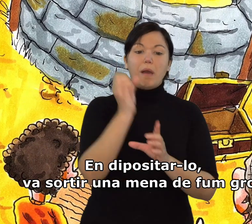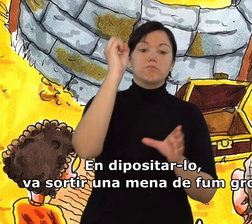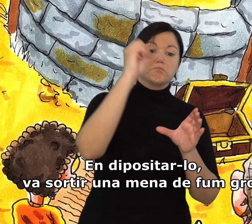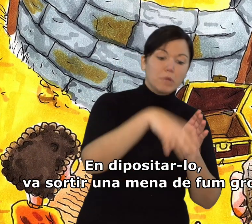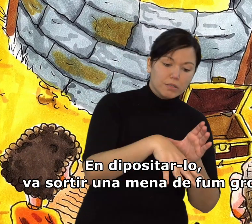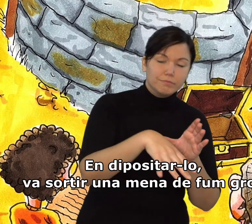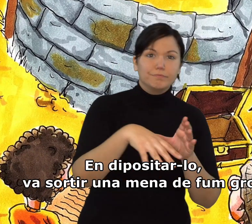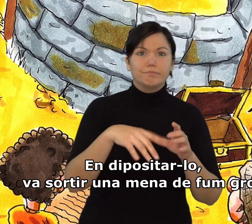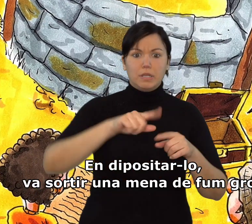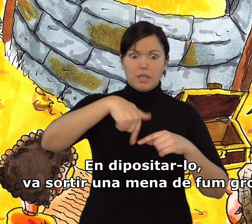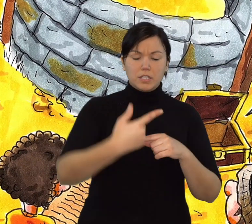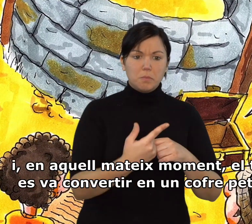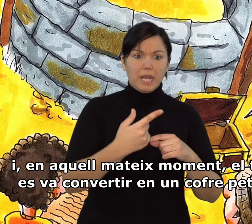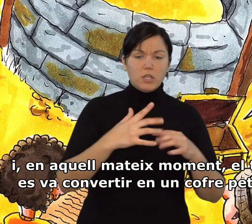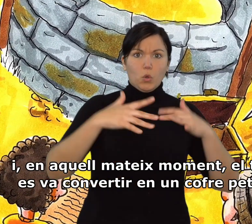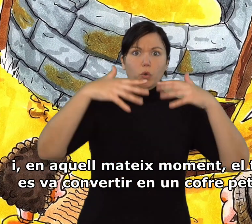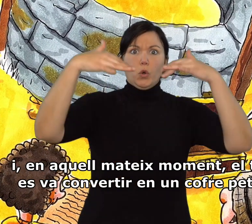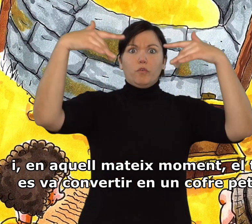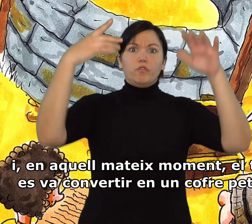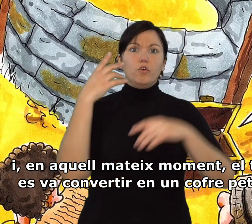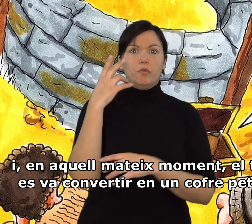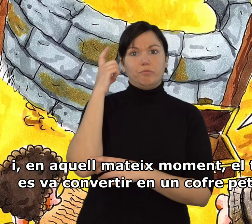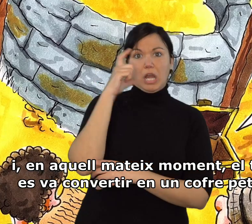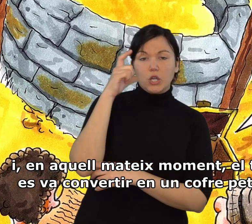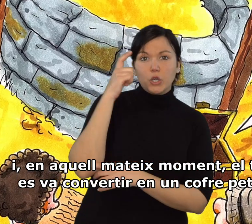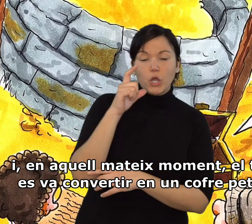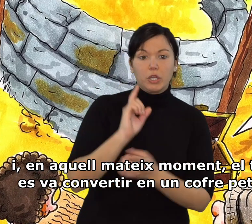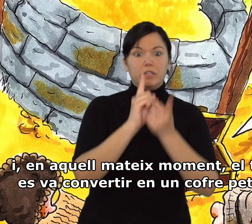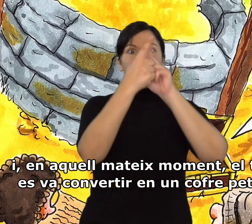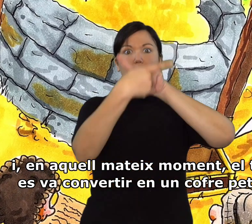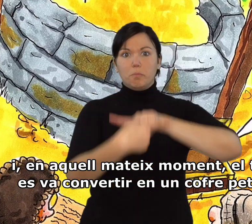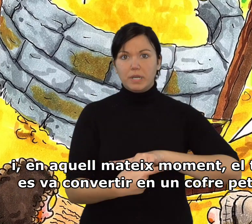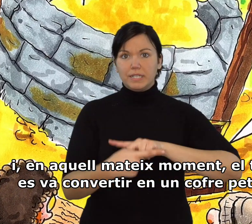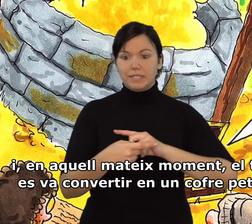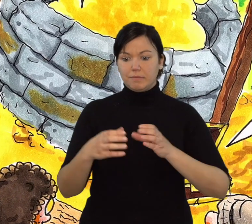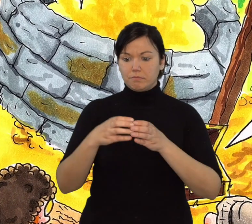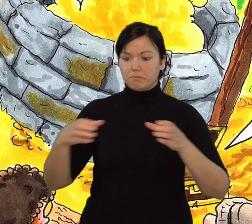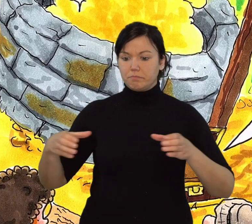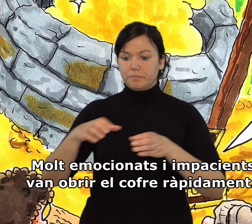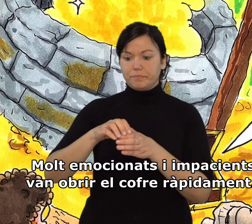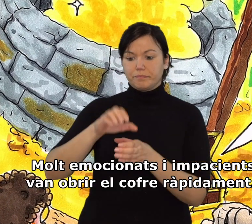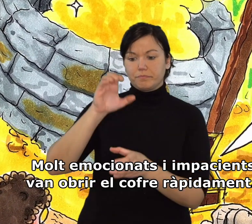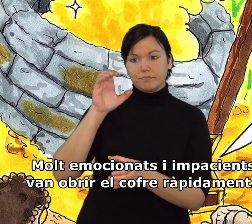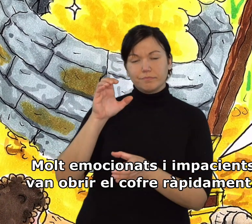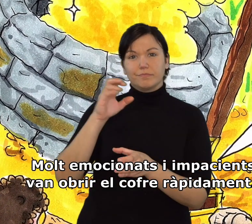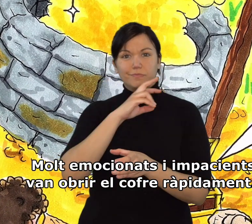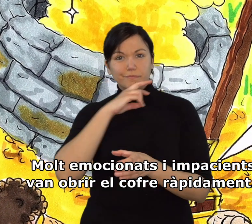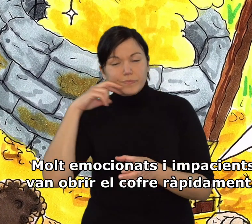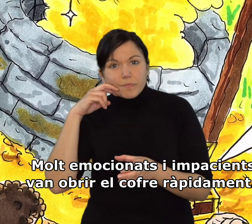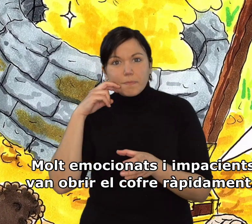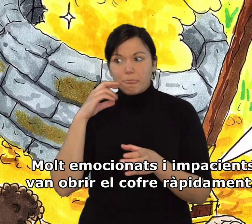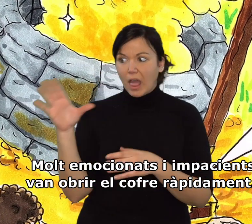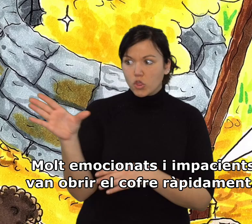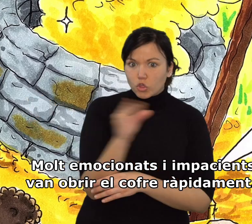-lo va sortir una mena de fum groc i en aquell mateix moment el tub es va convertir en un cofre petit. Molt emocionats i